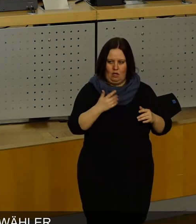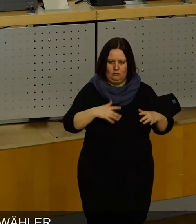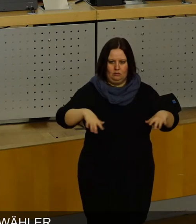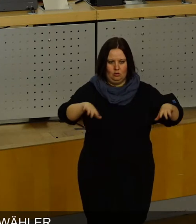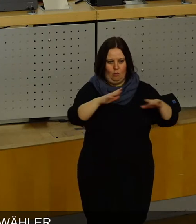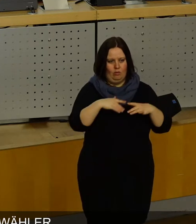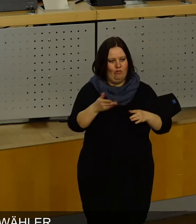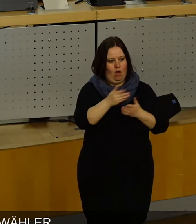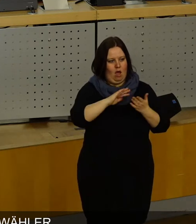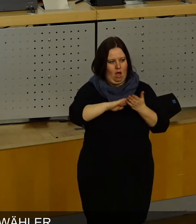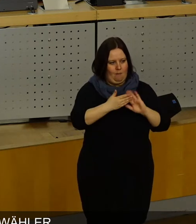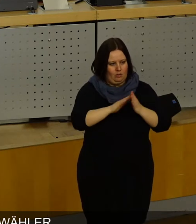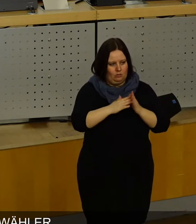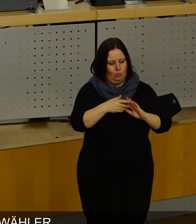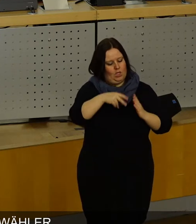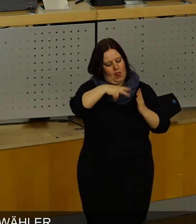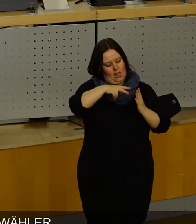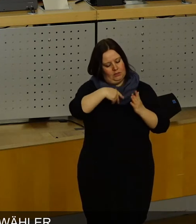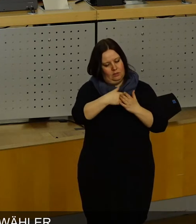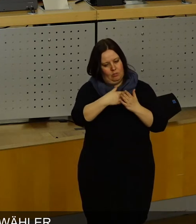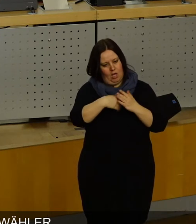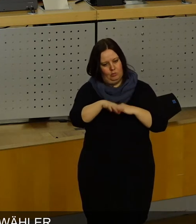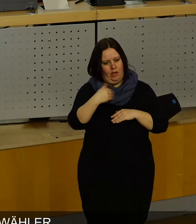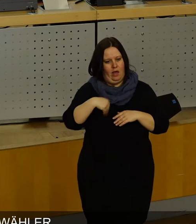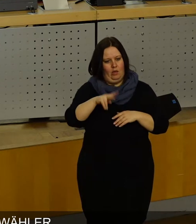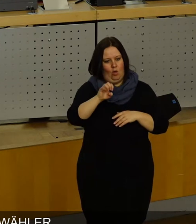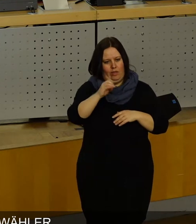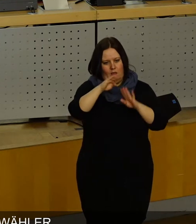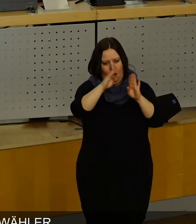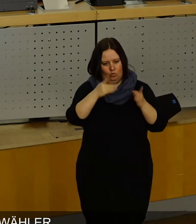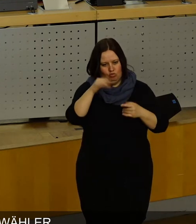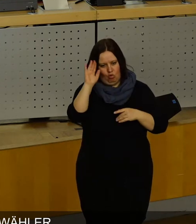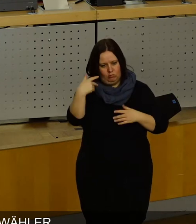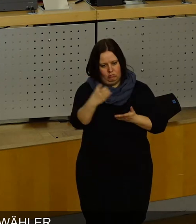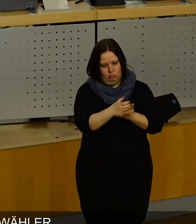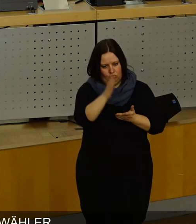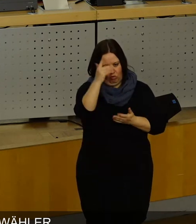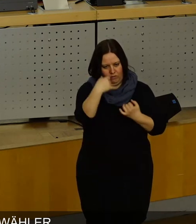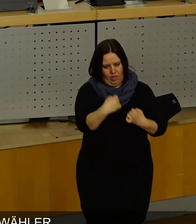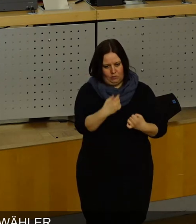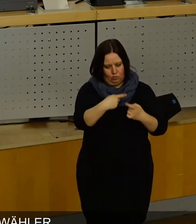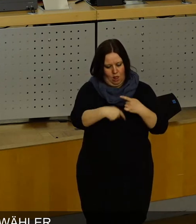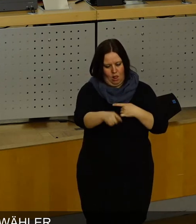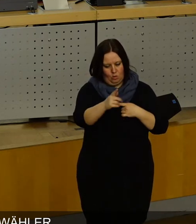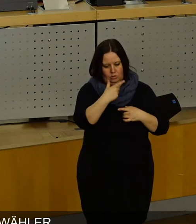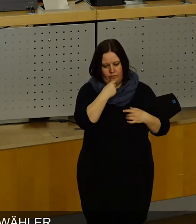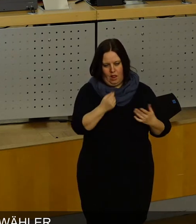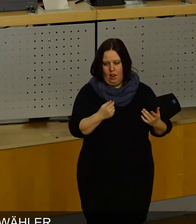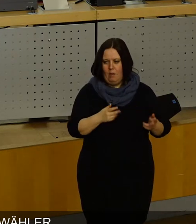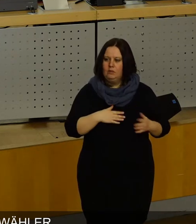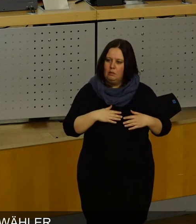sind, vorher geeinigt haben. Wir durften lesen, dass Herr Donhauser da bereits sozusagen gesetzt ist und dass es dort losgeht. Ich will